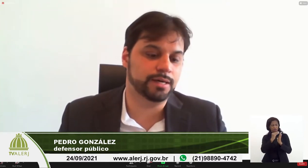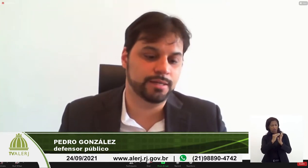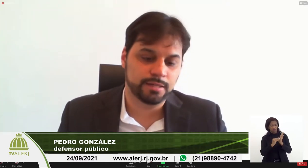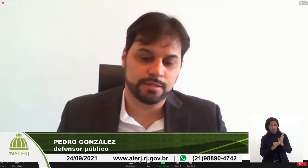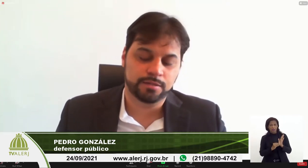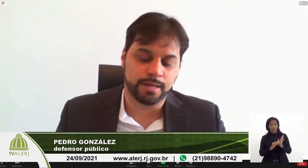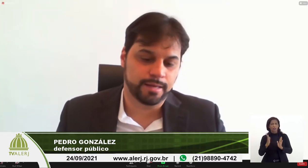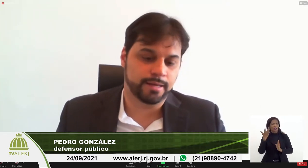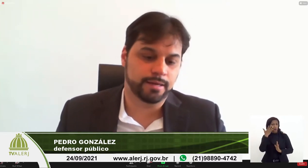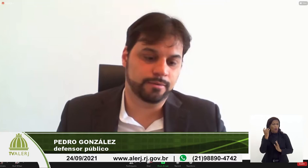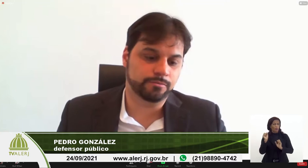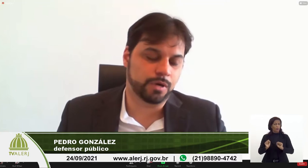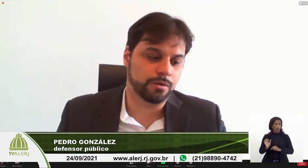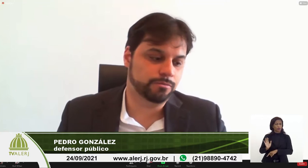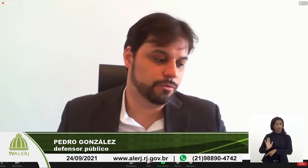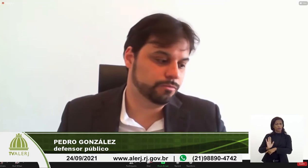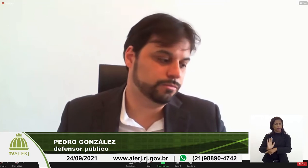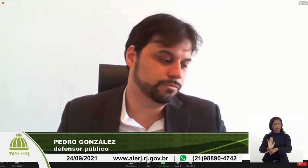pode dar